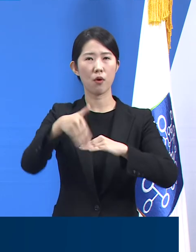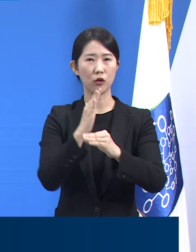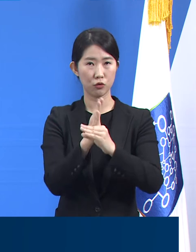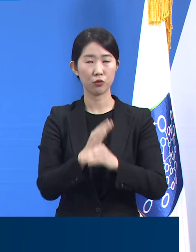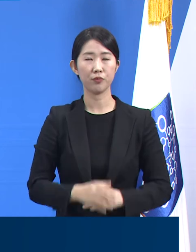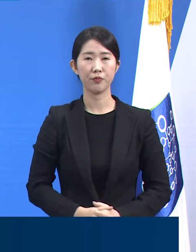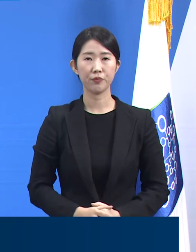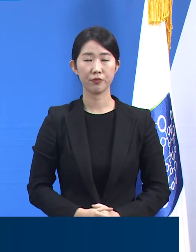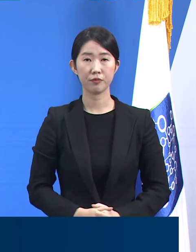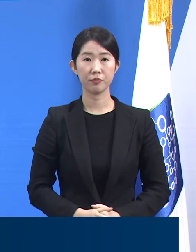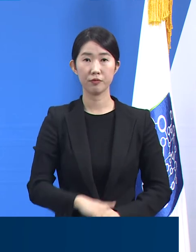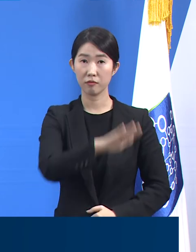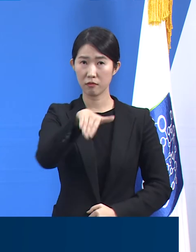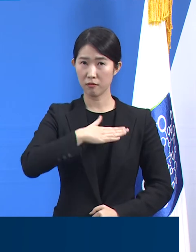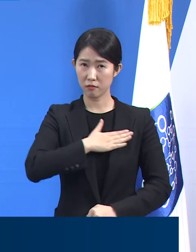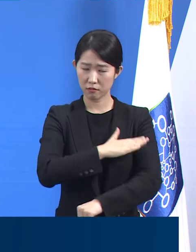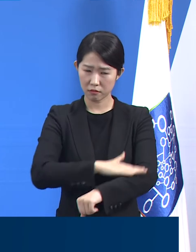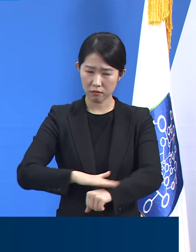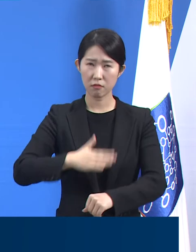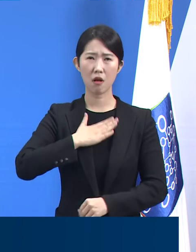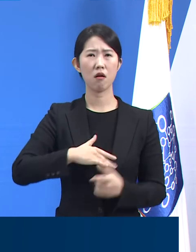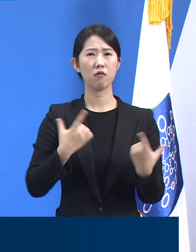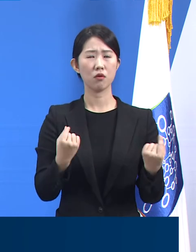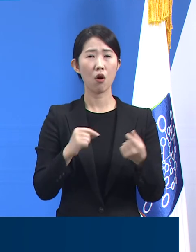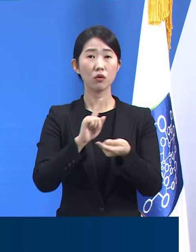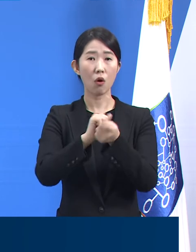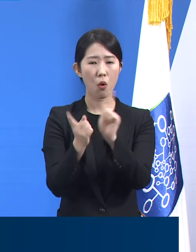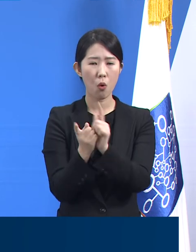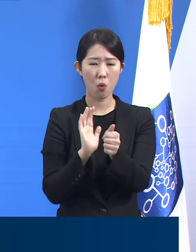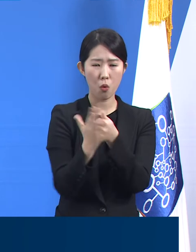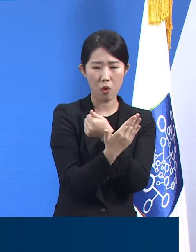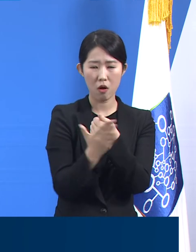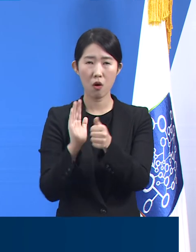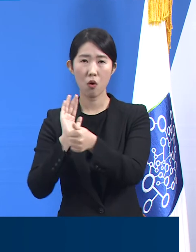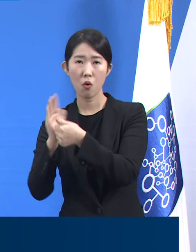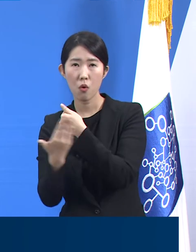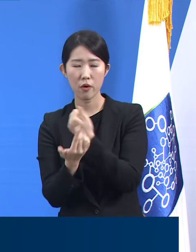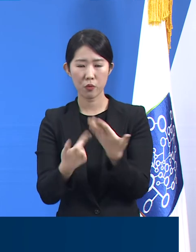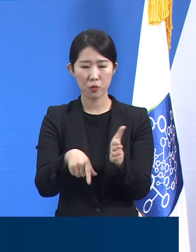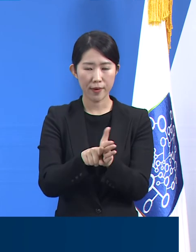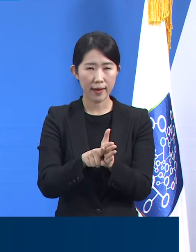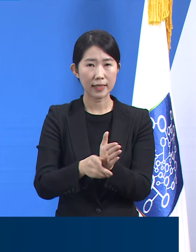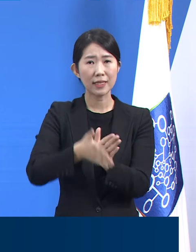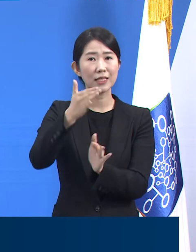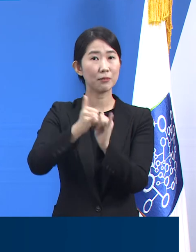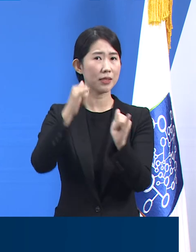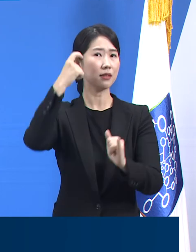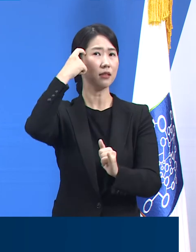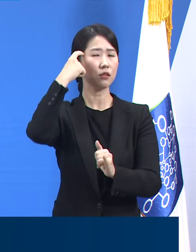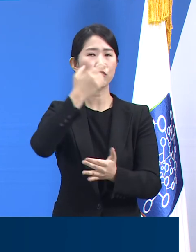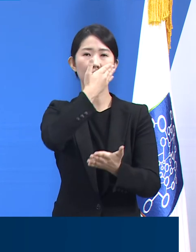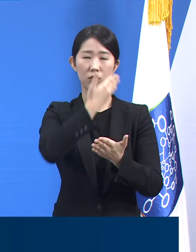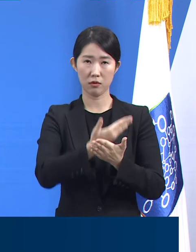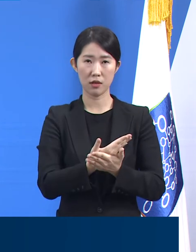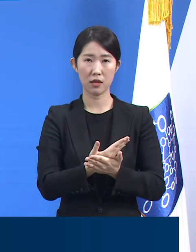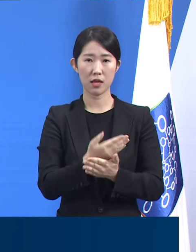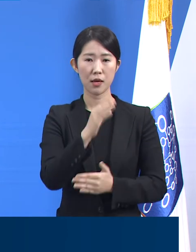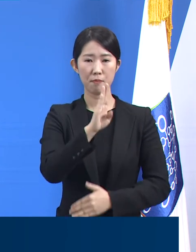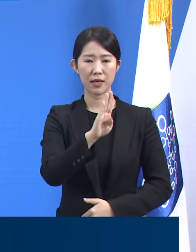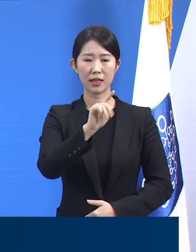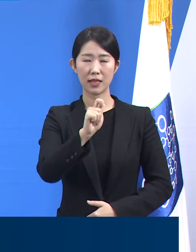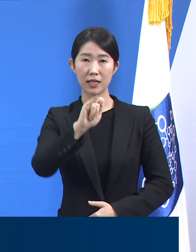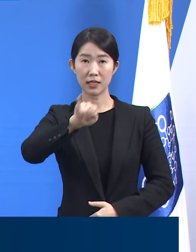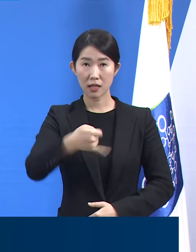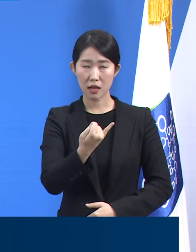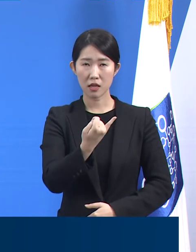잘 아시듯 서로가 서로를 보호하려는 시민들의 연대의식이 너무나 중요합니다. BTJ열방센터를 방문한